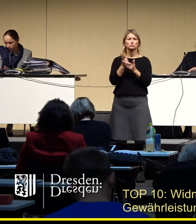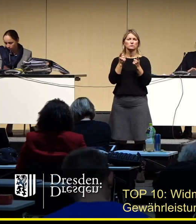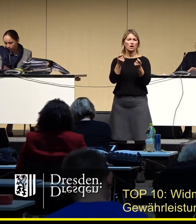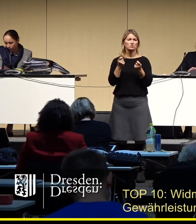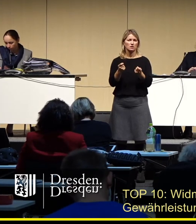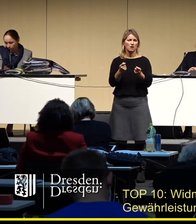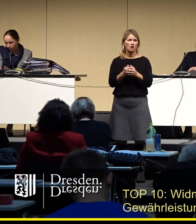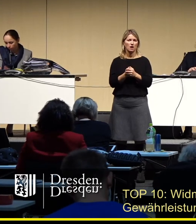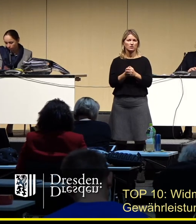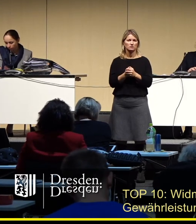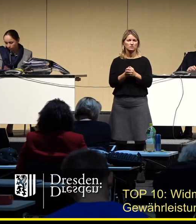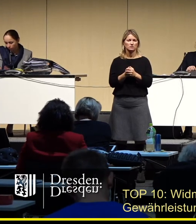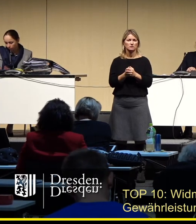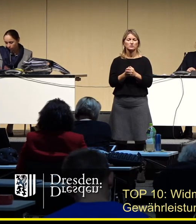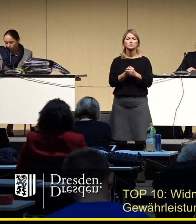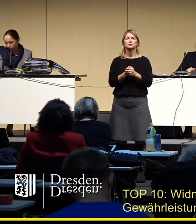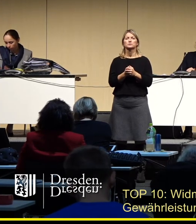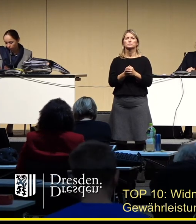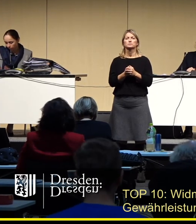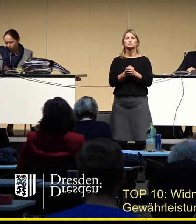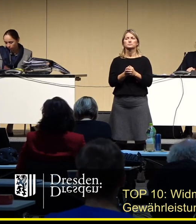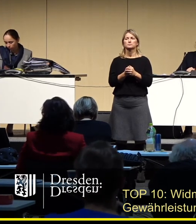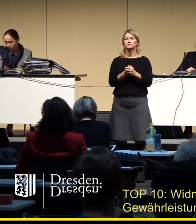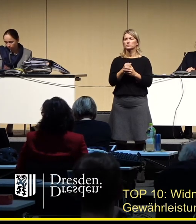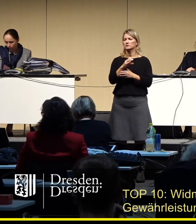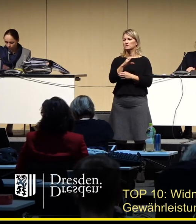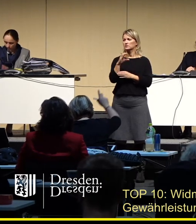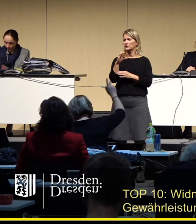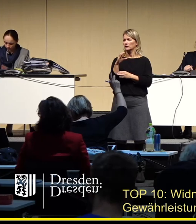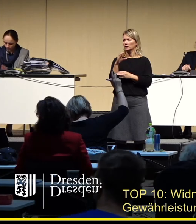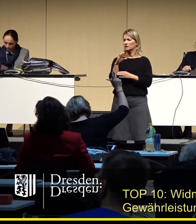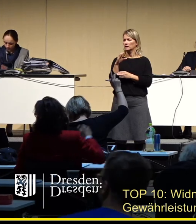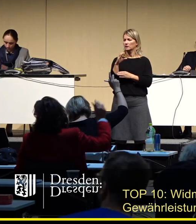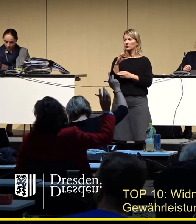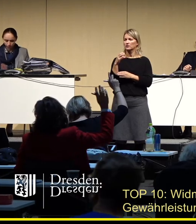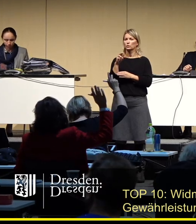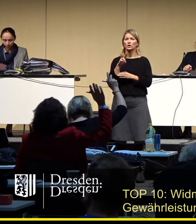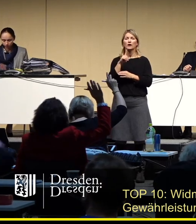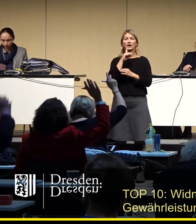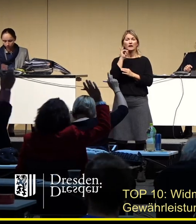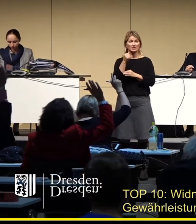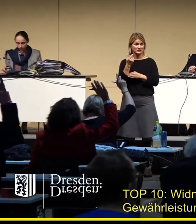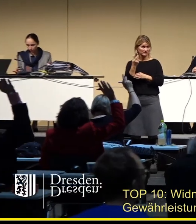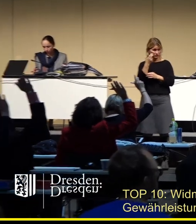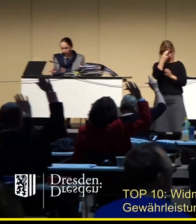Ergänzungsantrag CDU, wer dem zustimmen möchte, den bitte ich jetzt um Stimmzeichen.